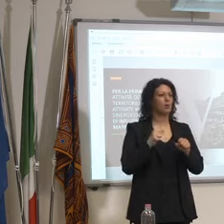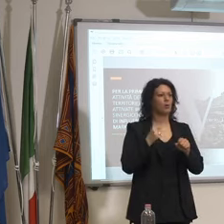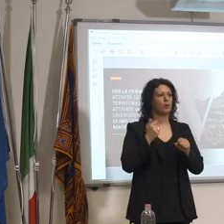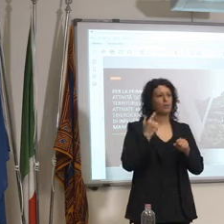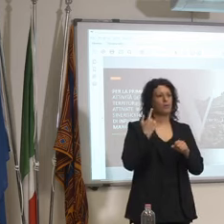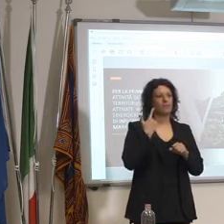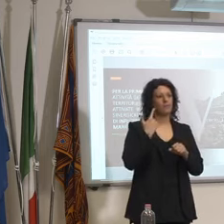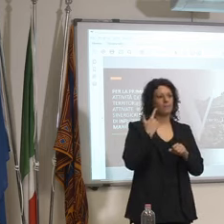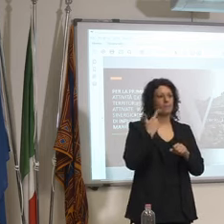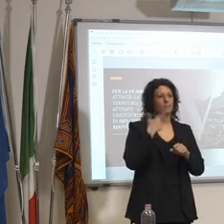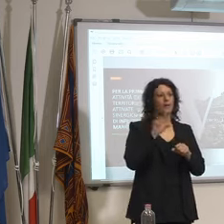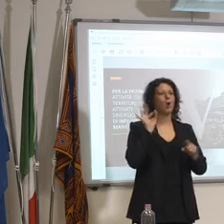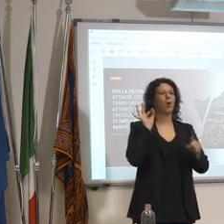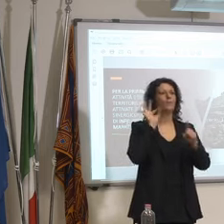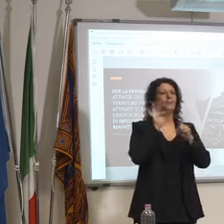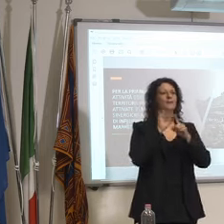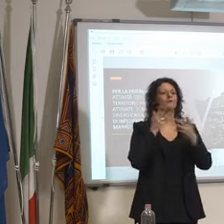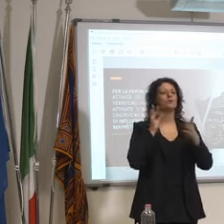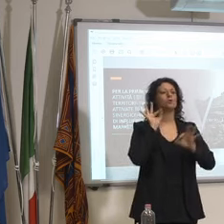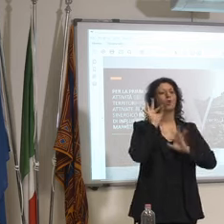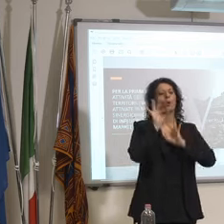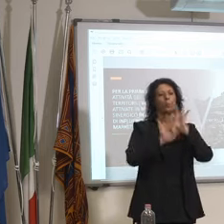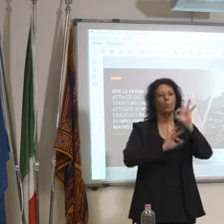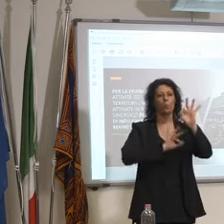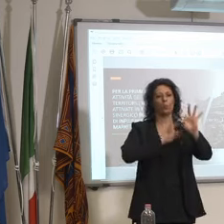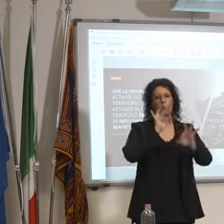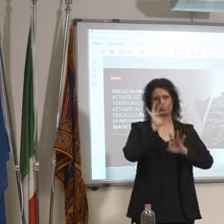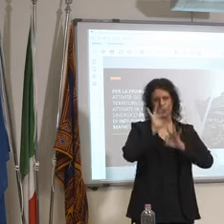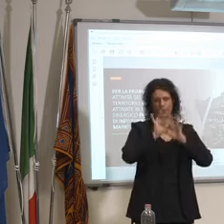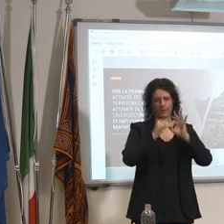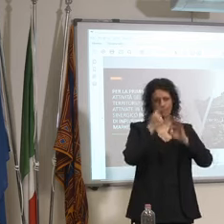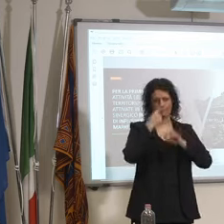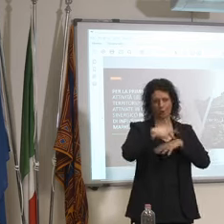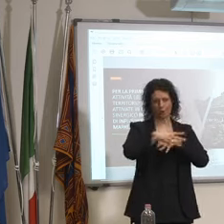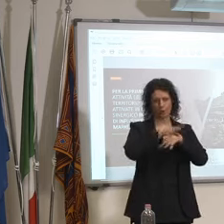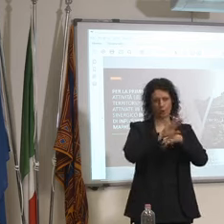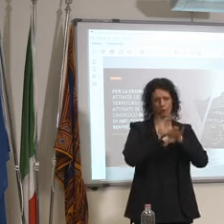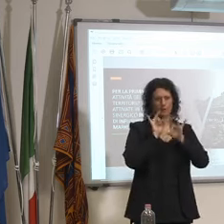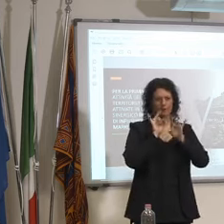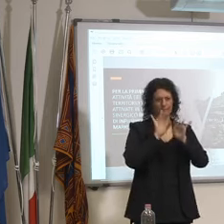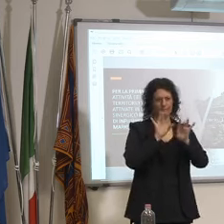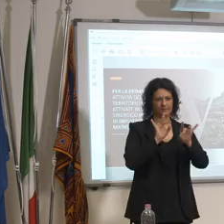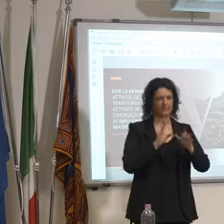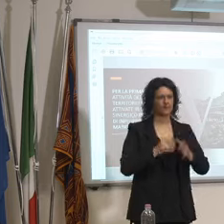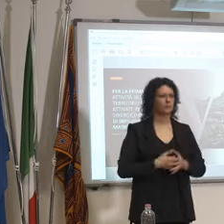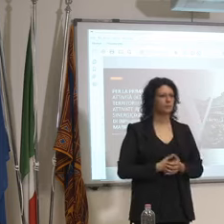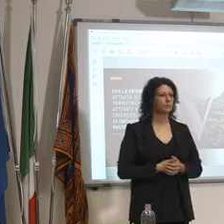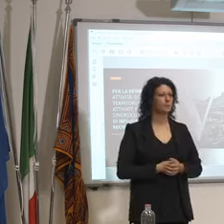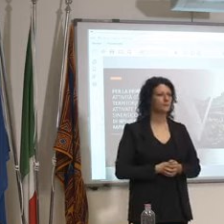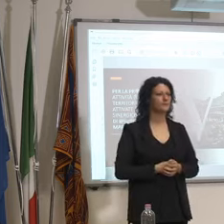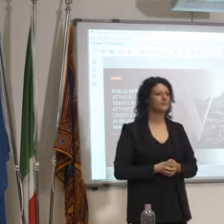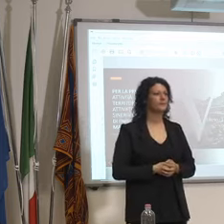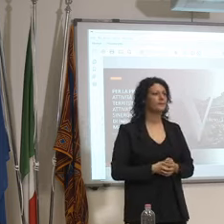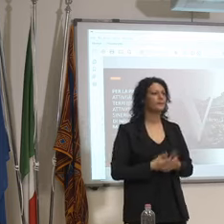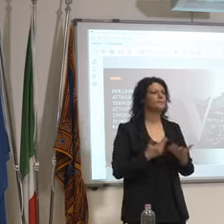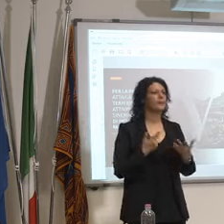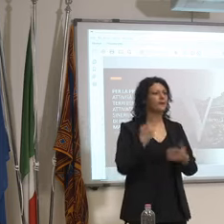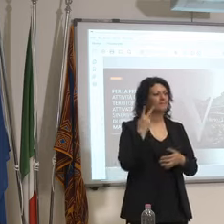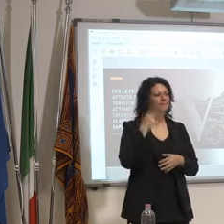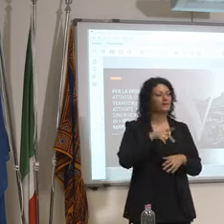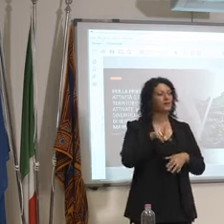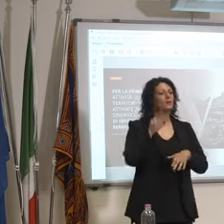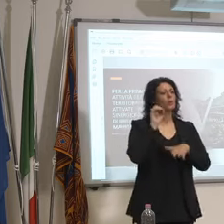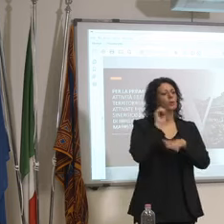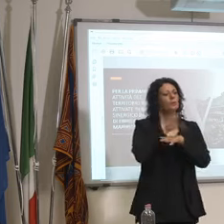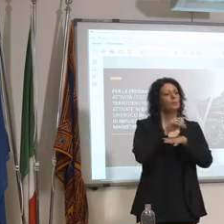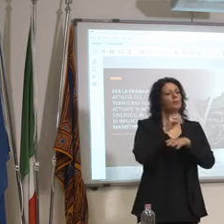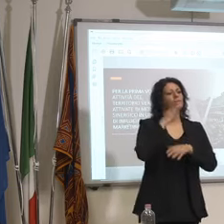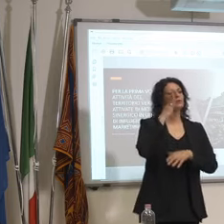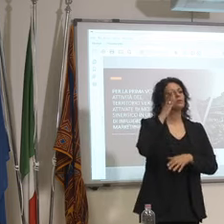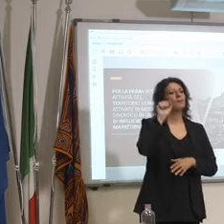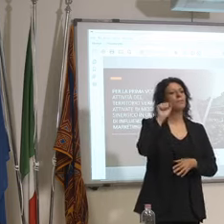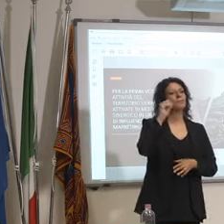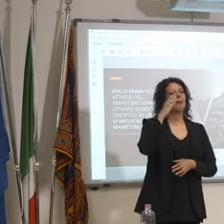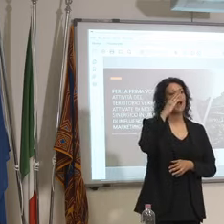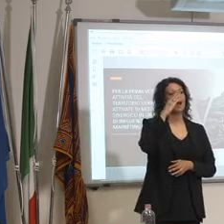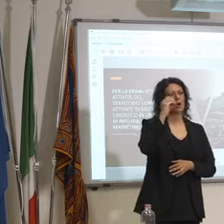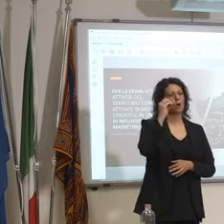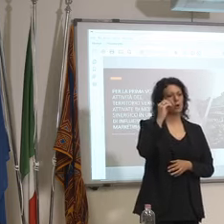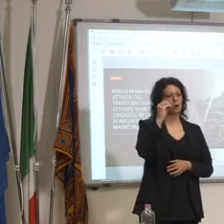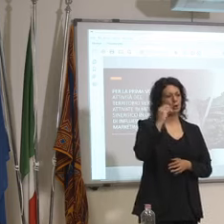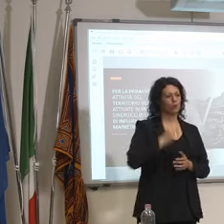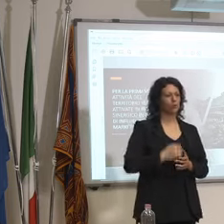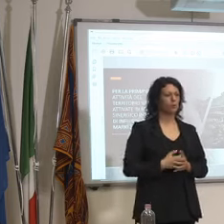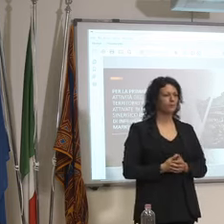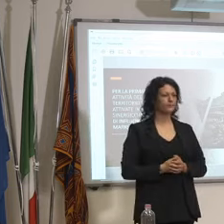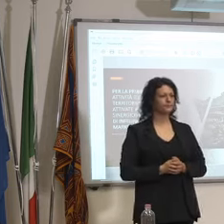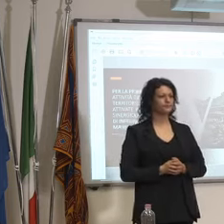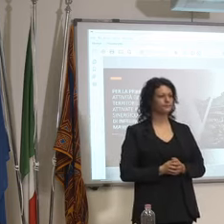cura di riguardo al coronavirus ma in base al il professor Bacco io sono solamente un